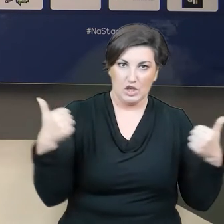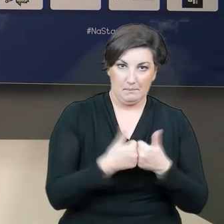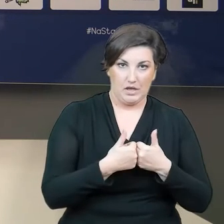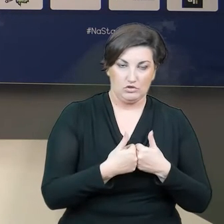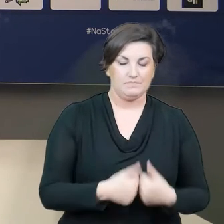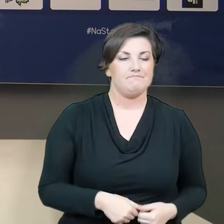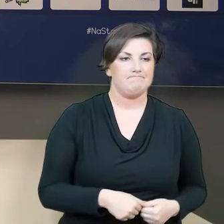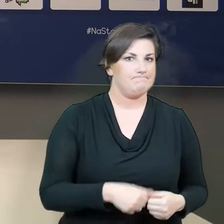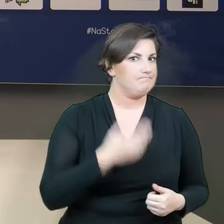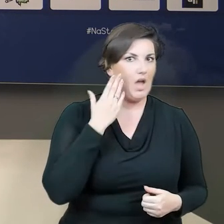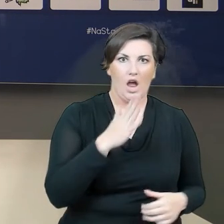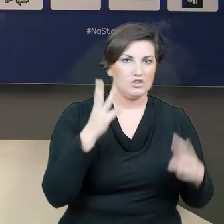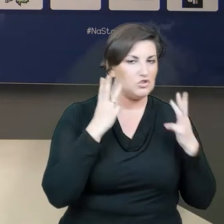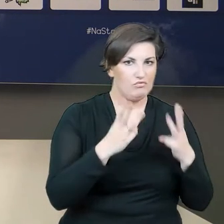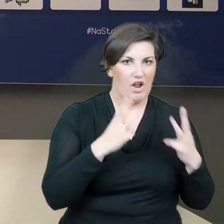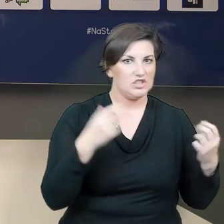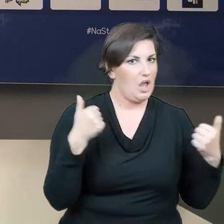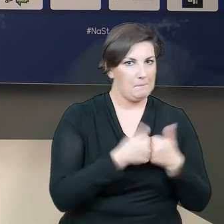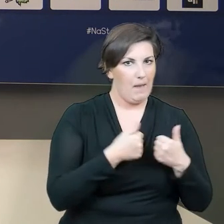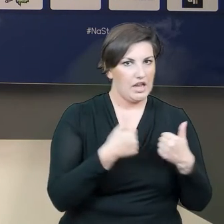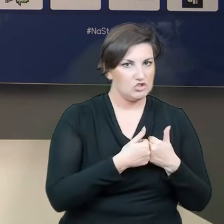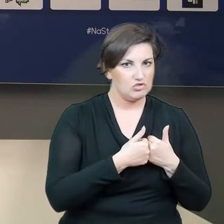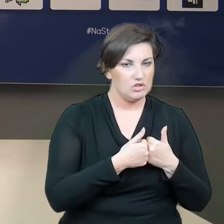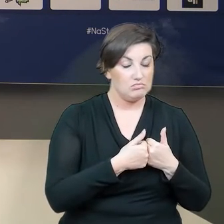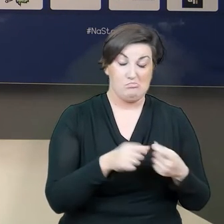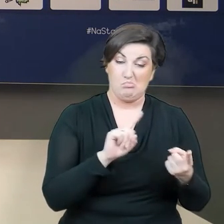naszego zespołu. to spotkanie, które